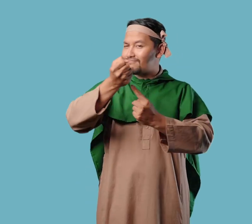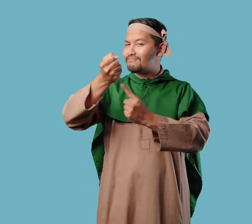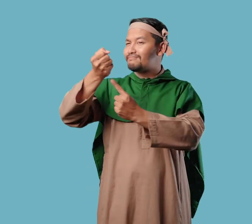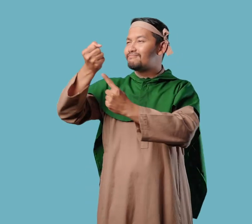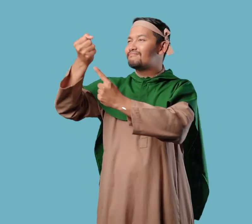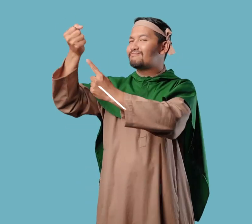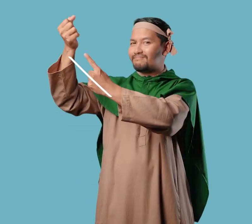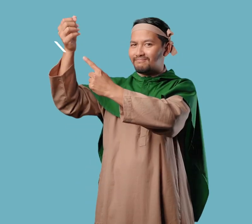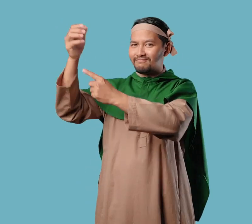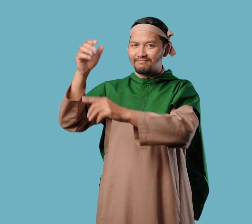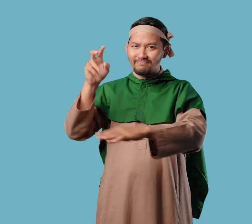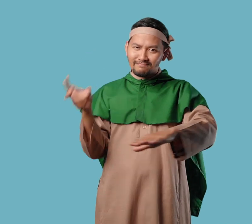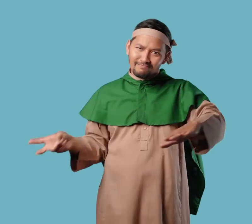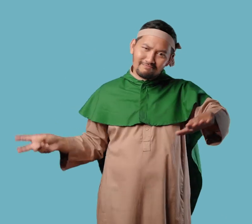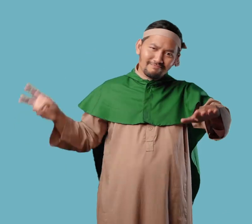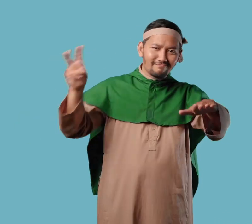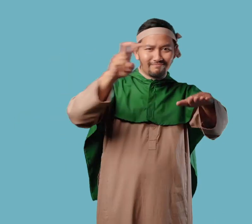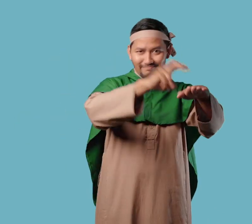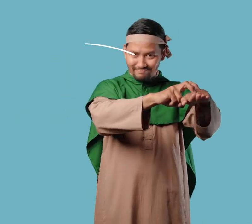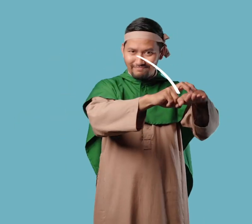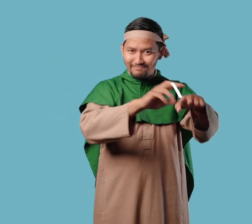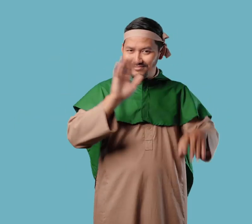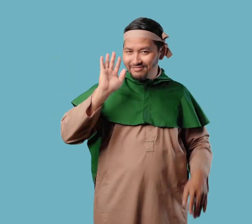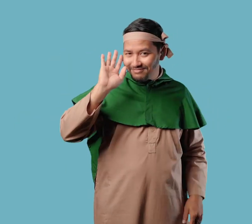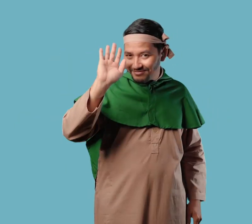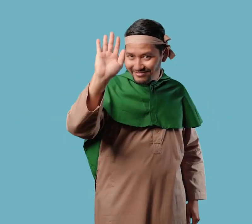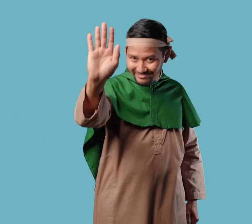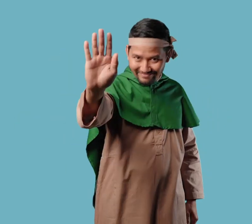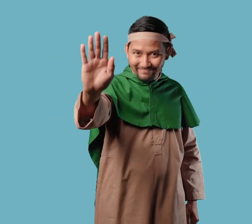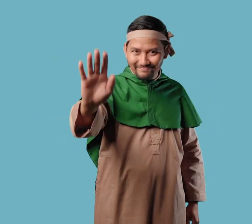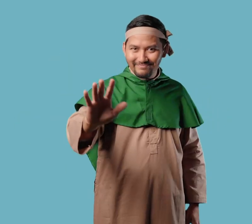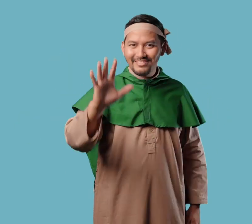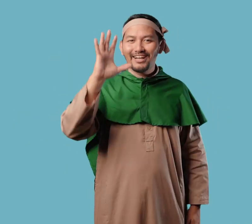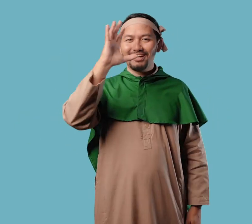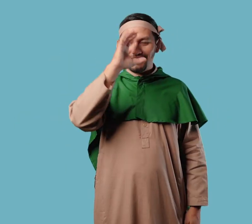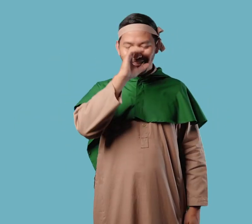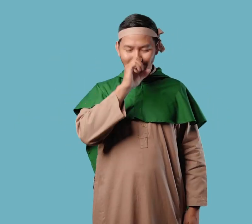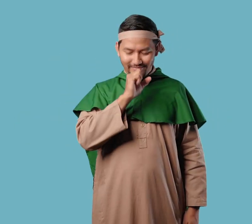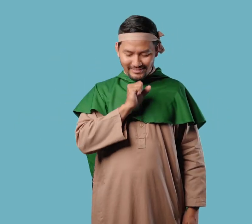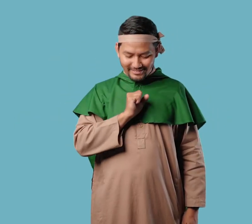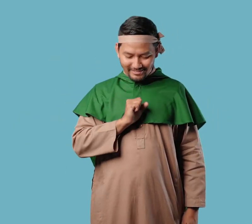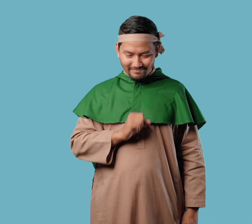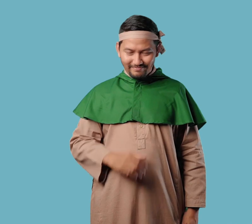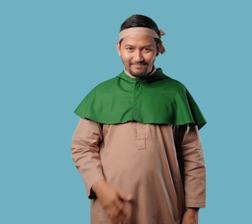Dan mendapatkan syafaatnya Di akhirat kelak Amin ya rabbal alamin